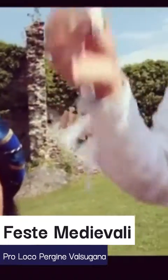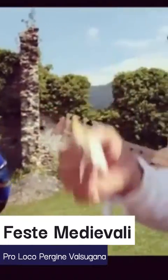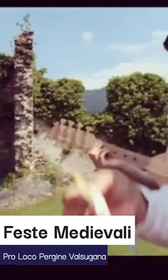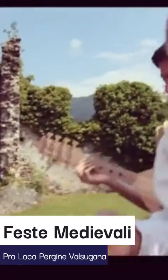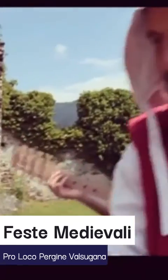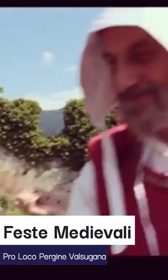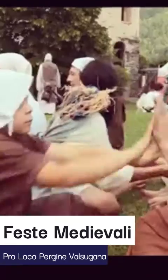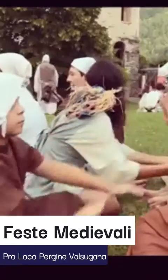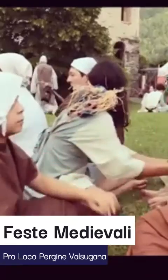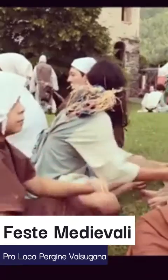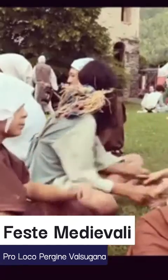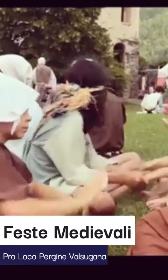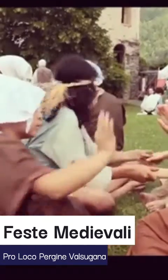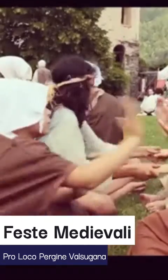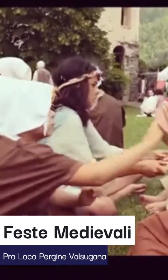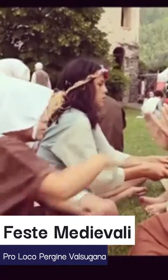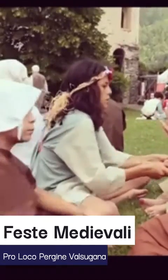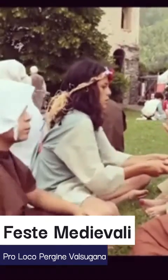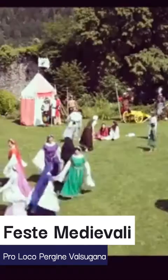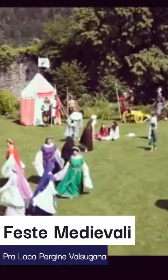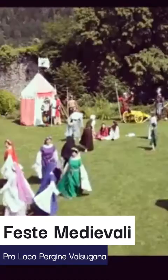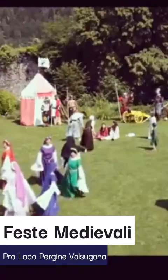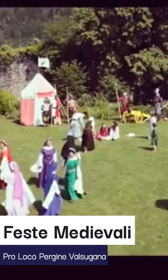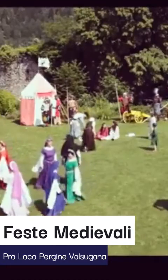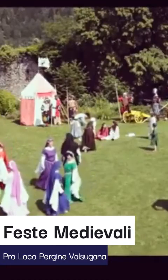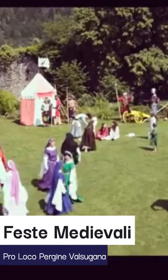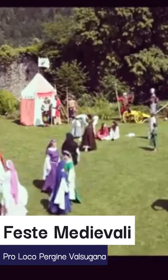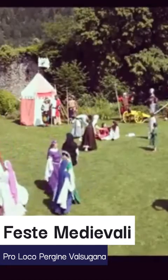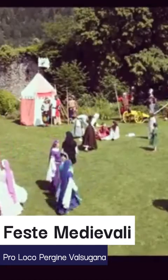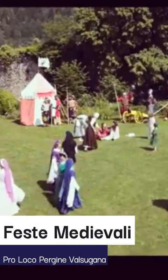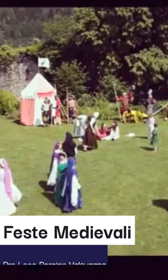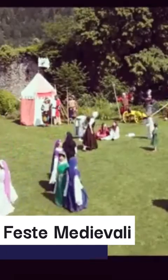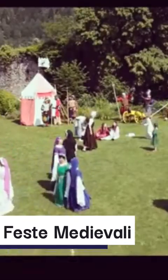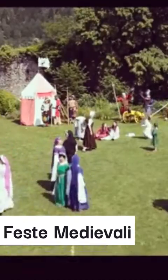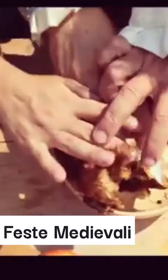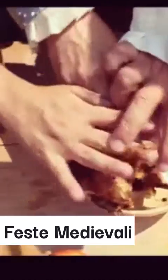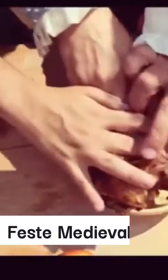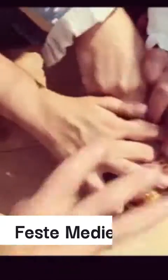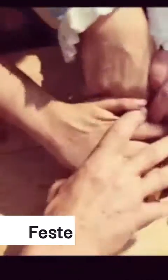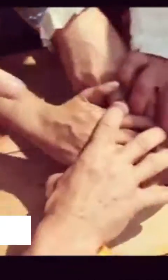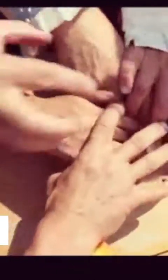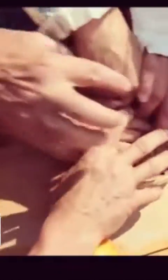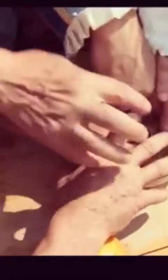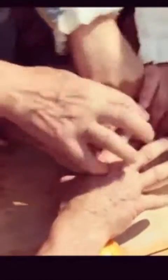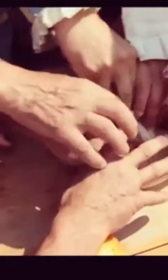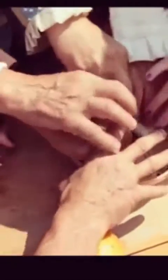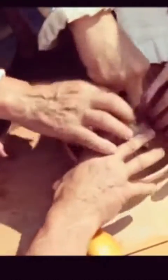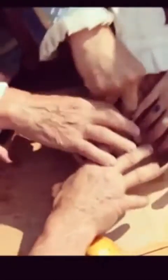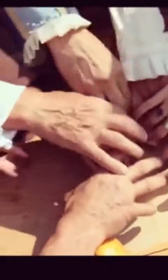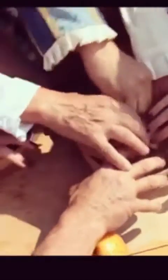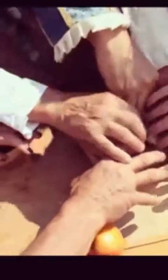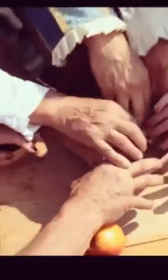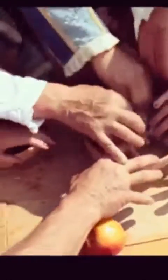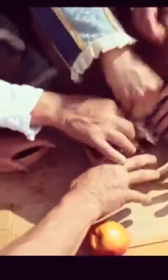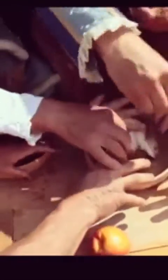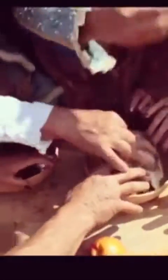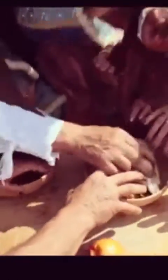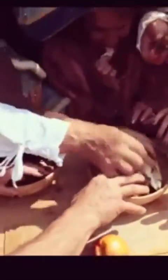cavalieri. Un programma ricco di eventi che vi intratterrà fino a domenica sera. Trovate più informazioni sulla pagina Facebook della